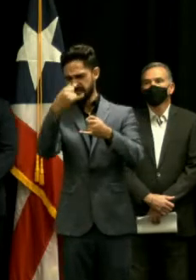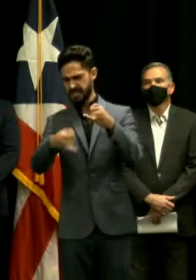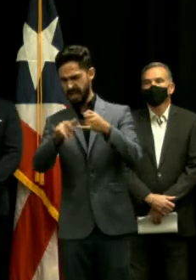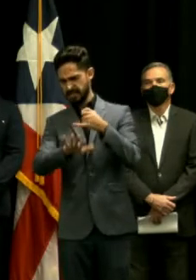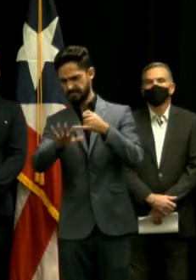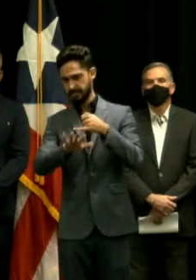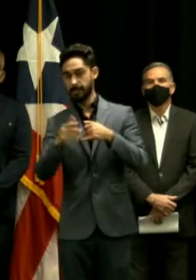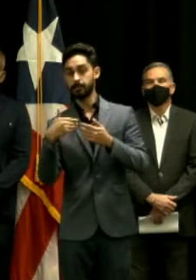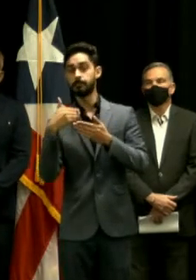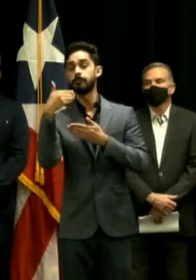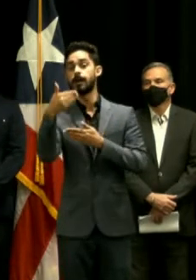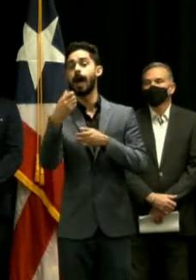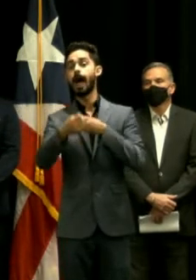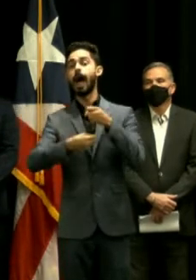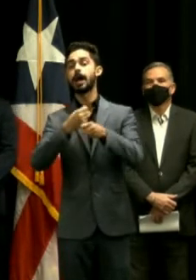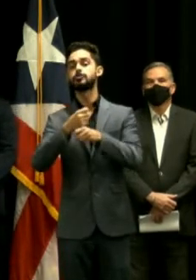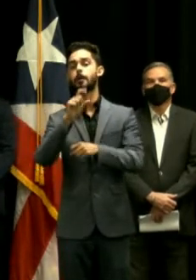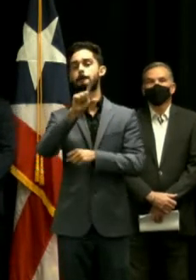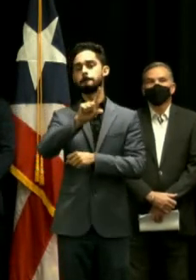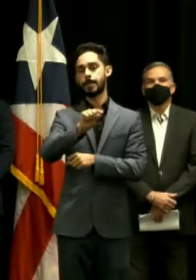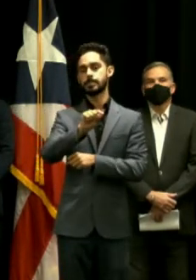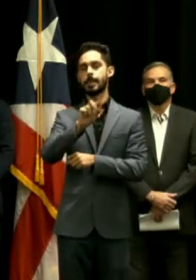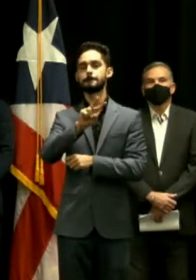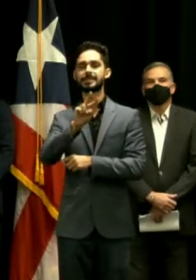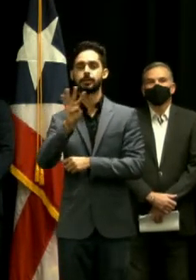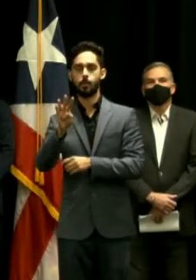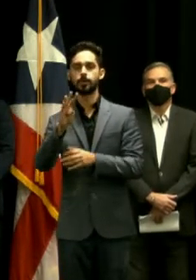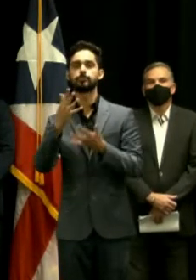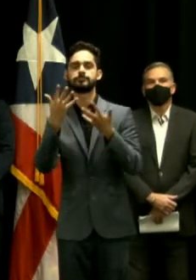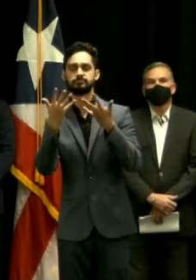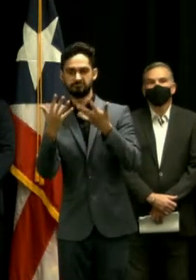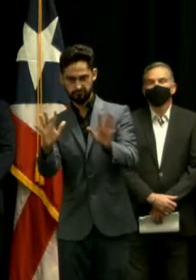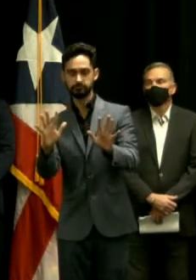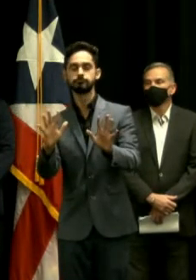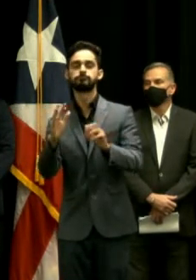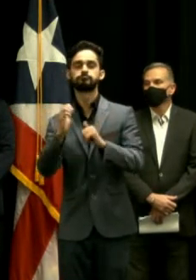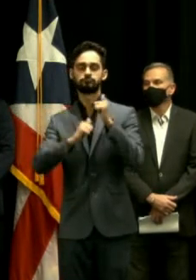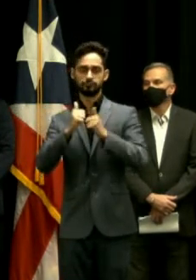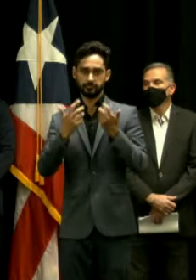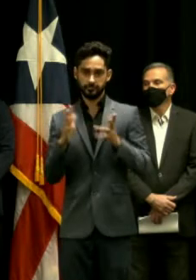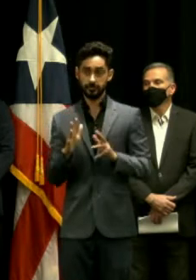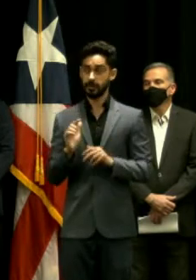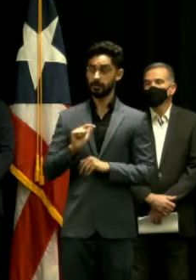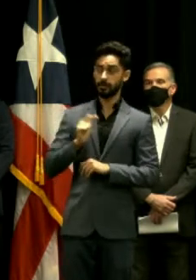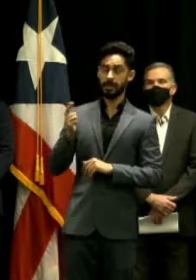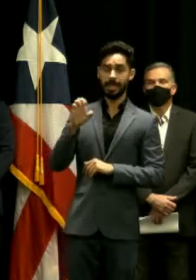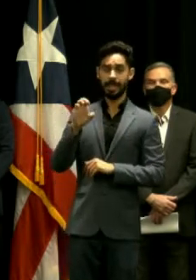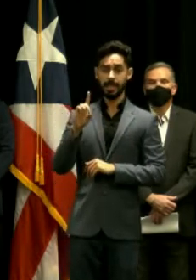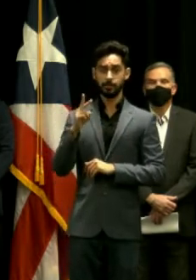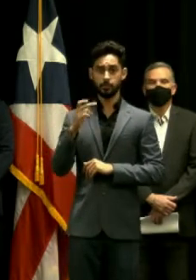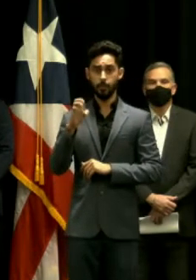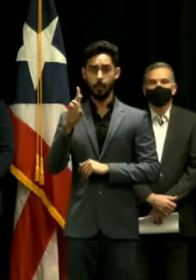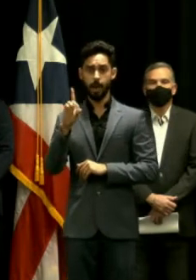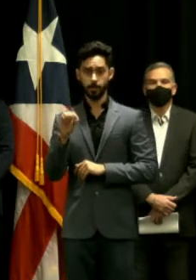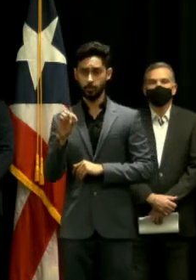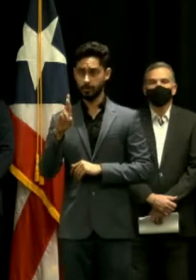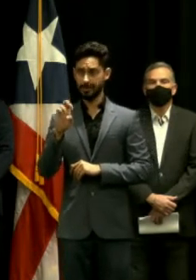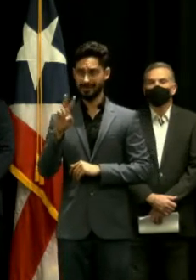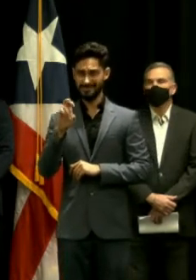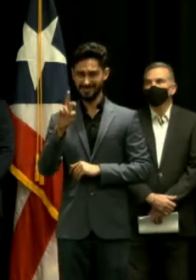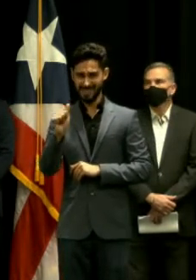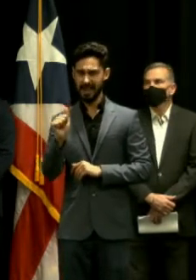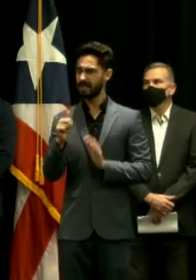Ahora quisiera, pues, como les dije, dejar a Eduardo Rivera que nos haga una presentación